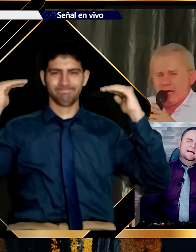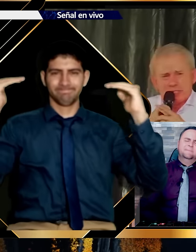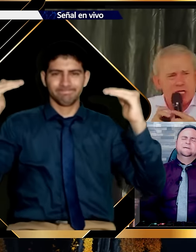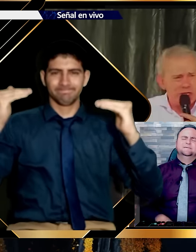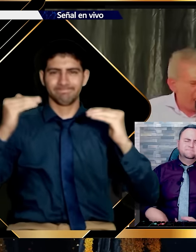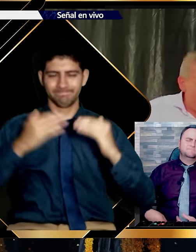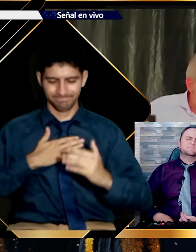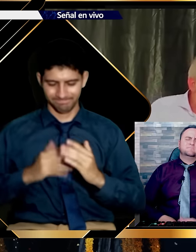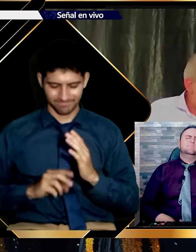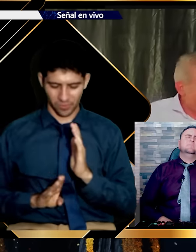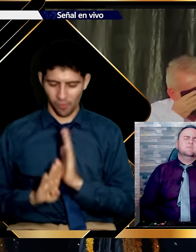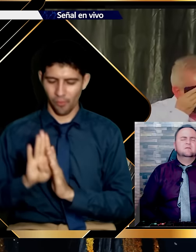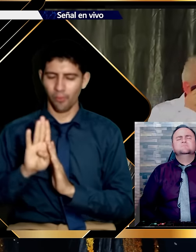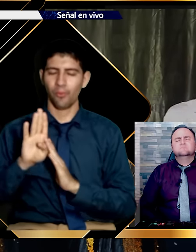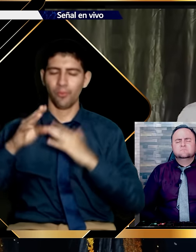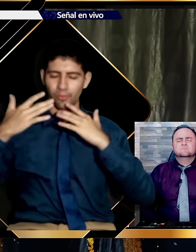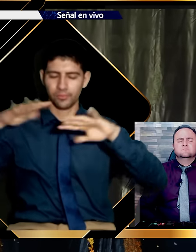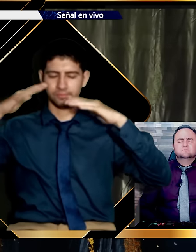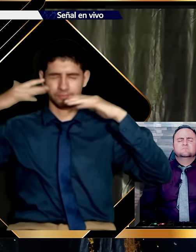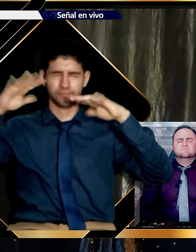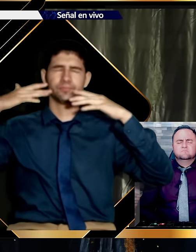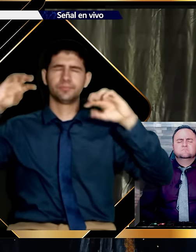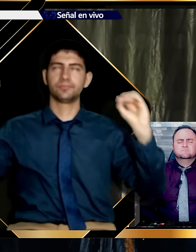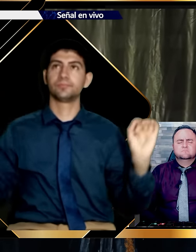todo para nosotros. Aplauda la grandeza de Dios.